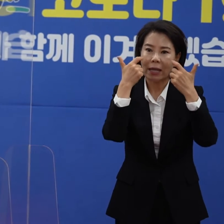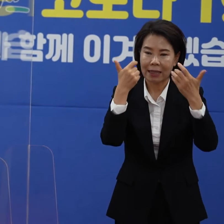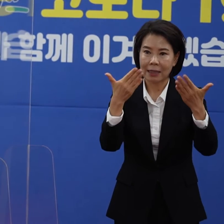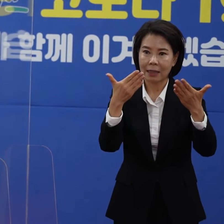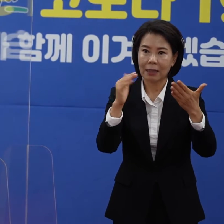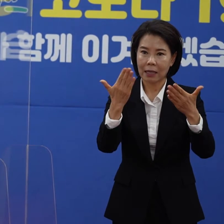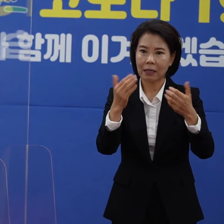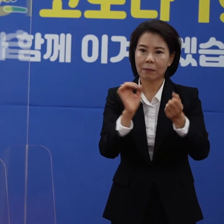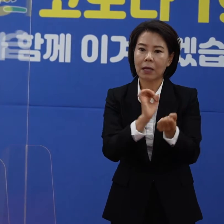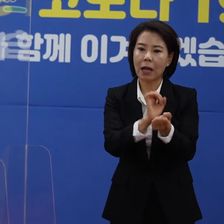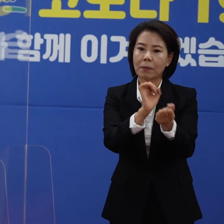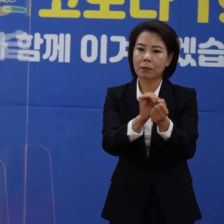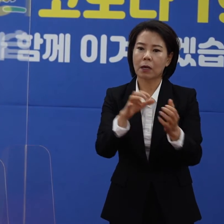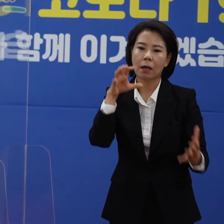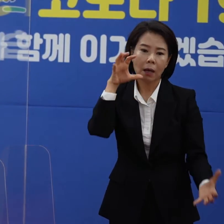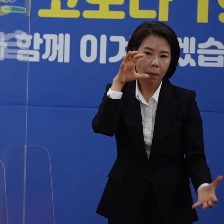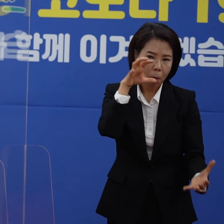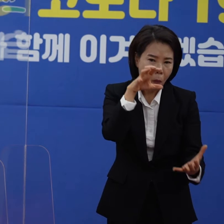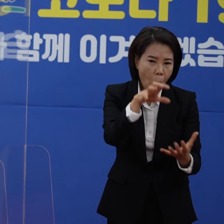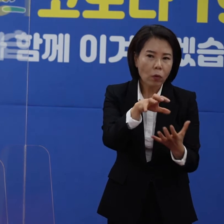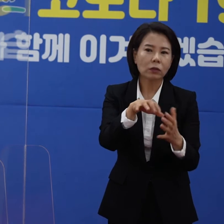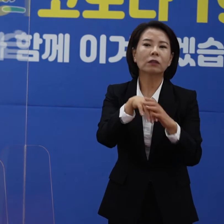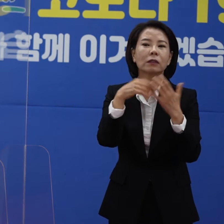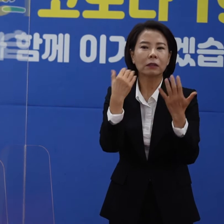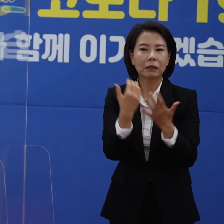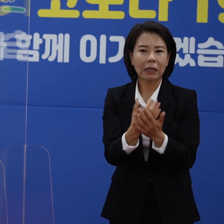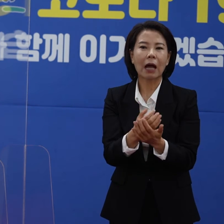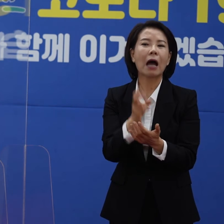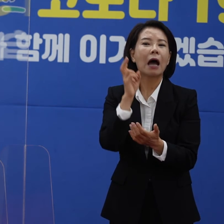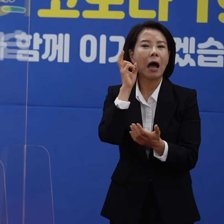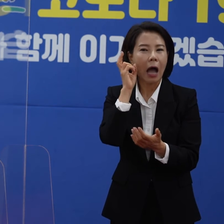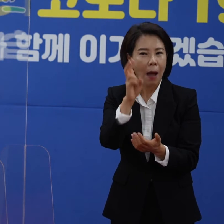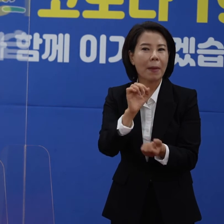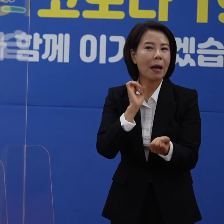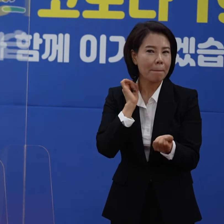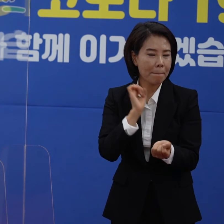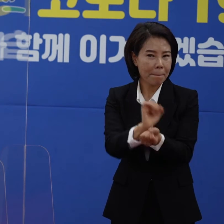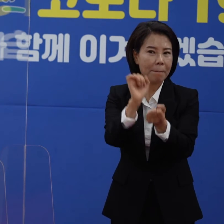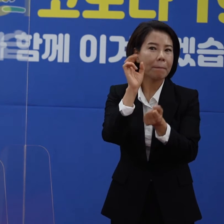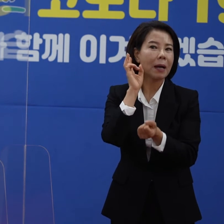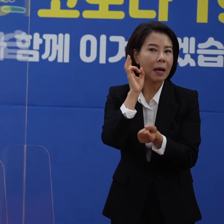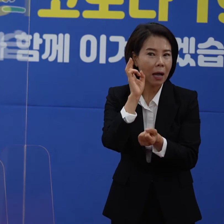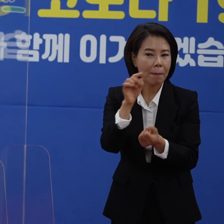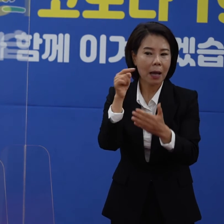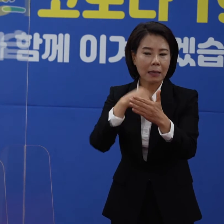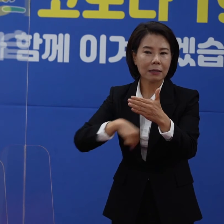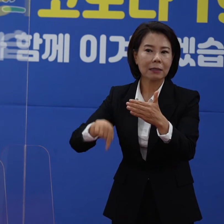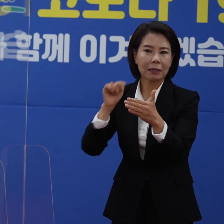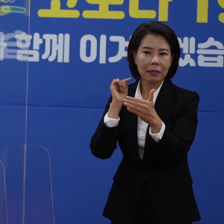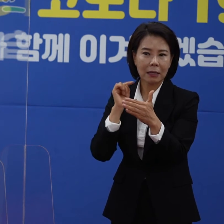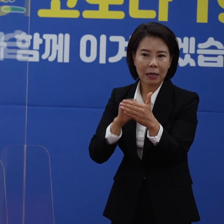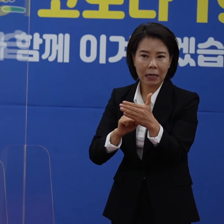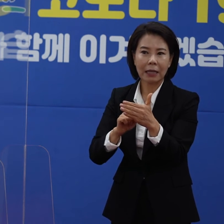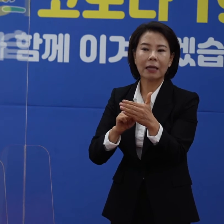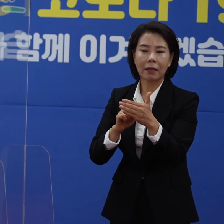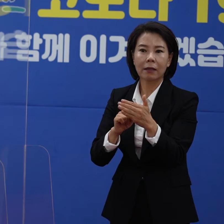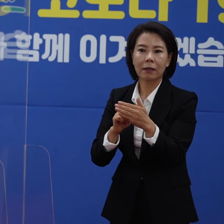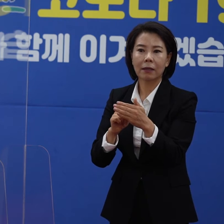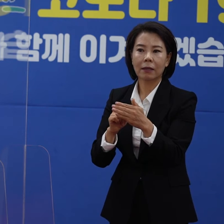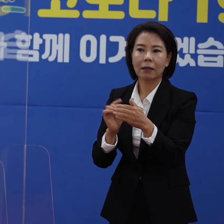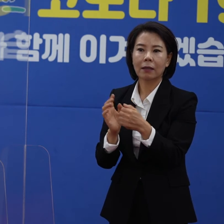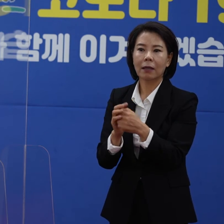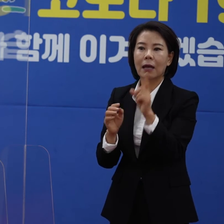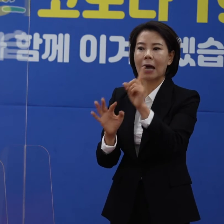때문에 감염자 전원이 델타 변이에 감염된 것으로 추정하고 있습니다. 이 중에 감염자 중에서